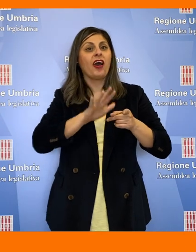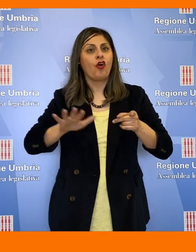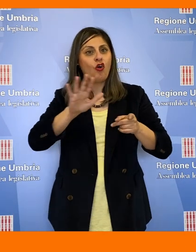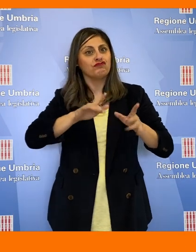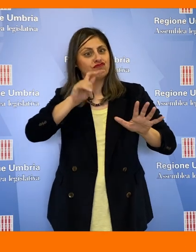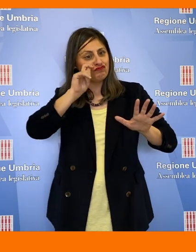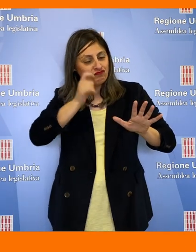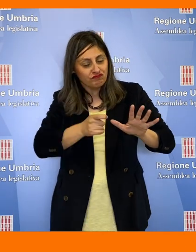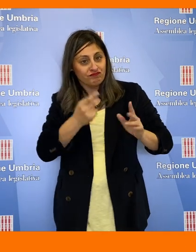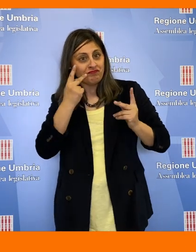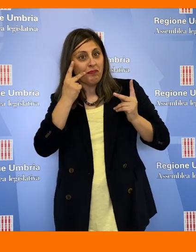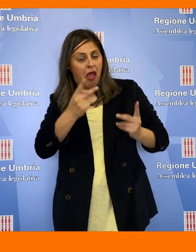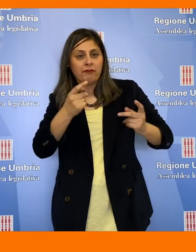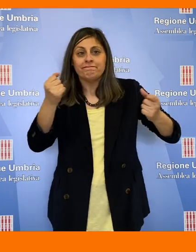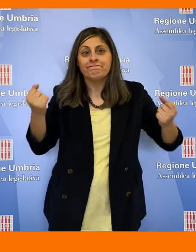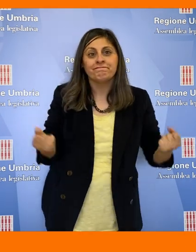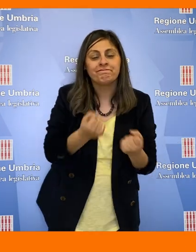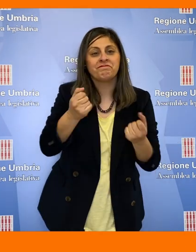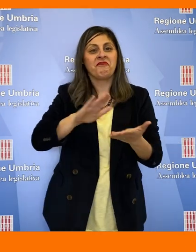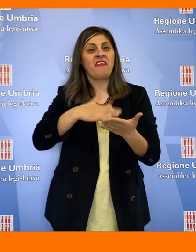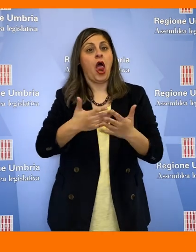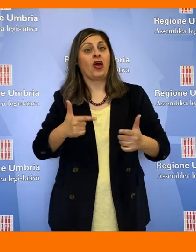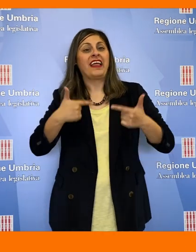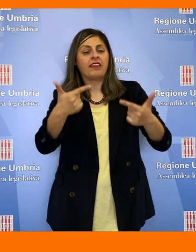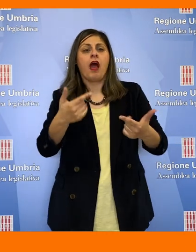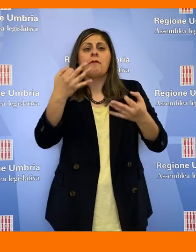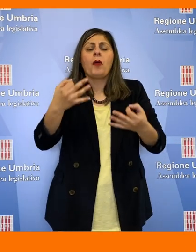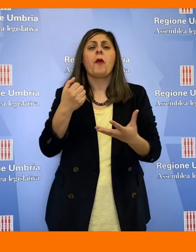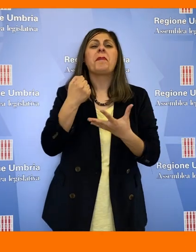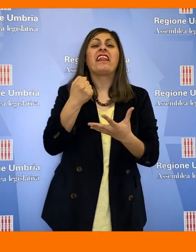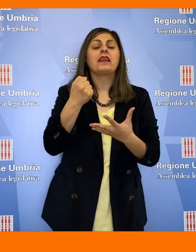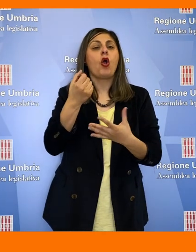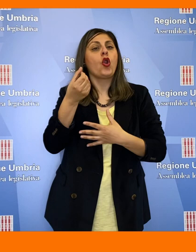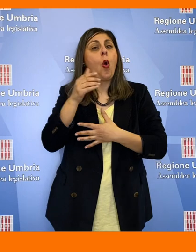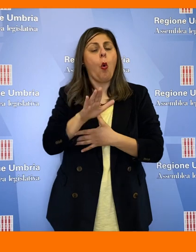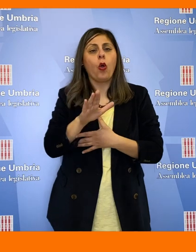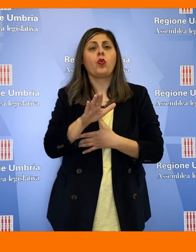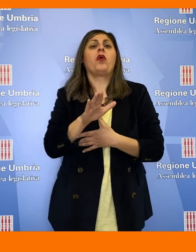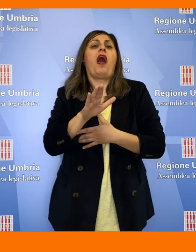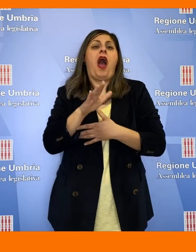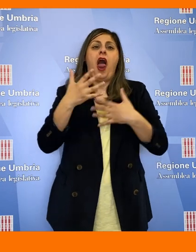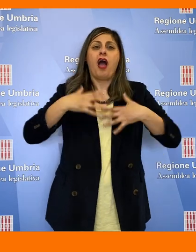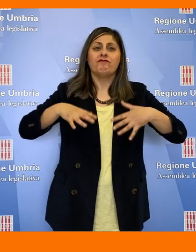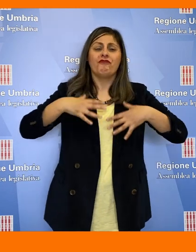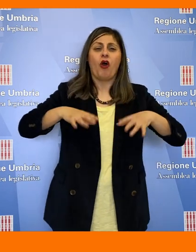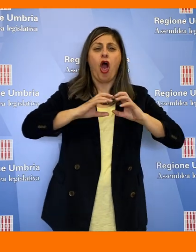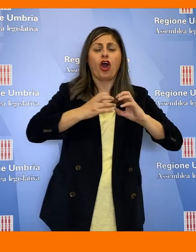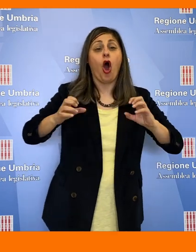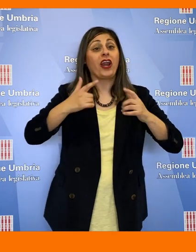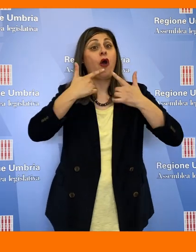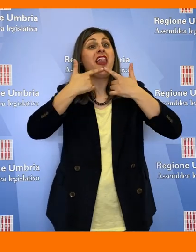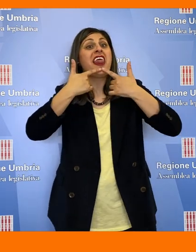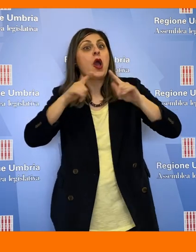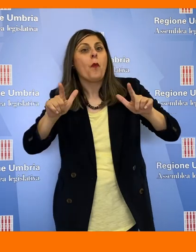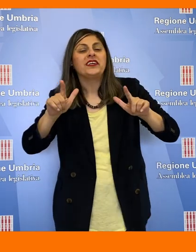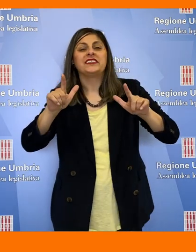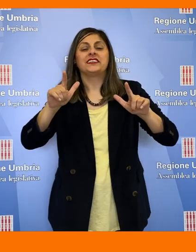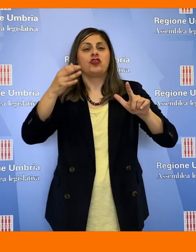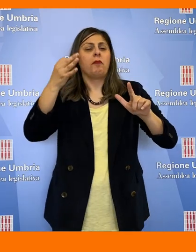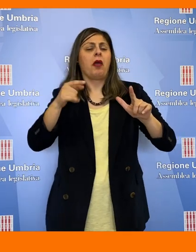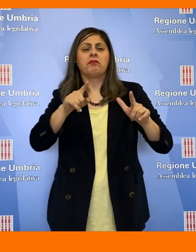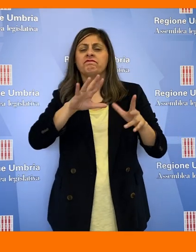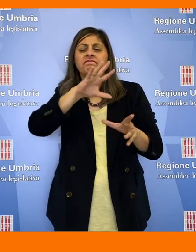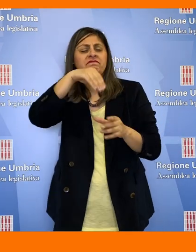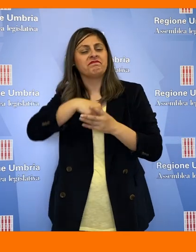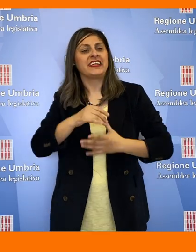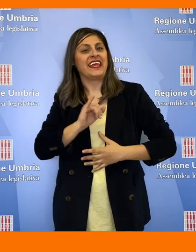popolari dell'Umbria salvaguardando, promuovendo e valorizzando il patrimonio culturale, folclorico e linguistico